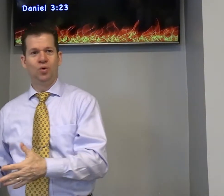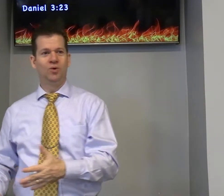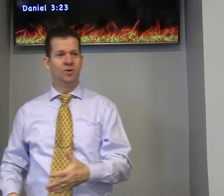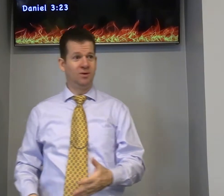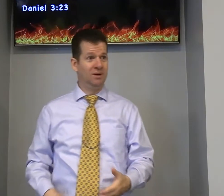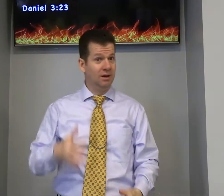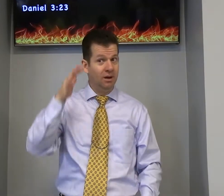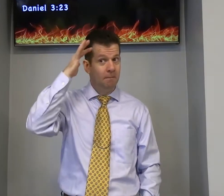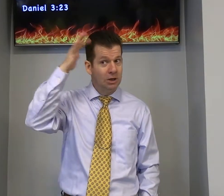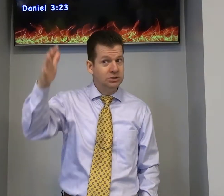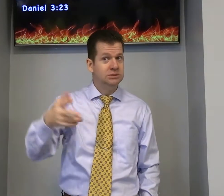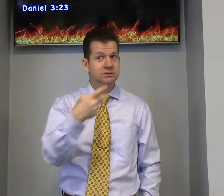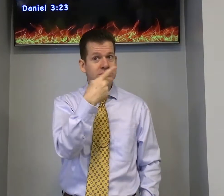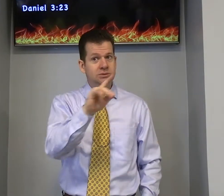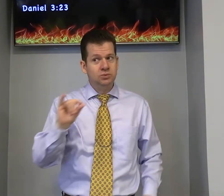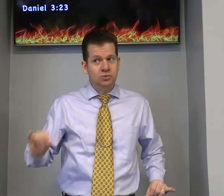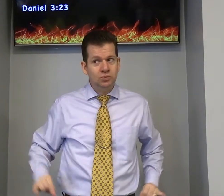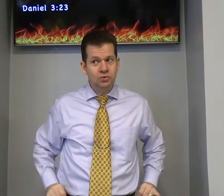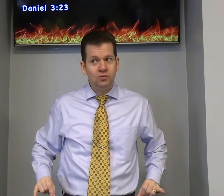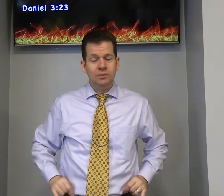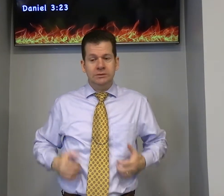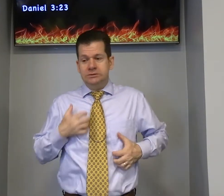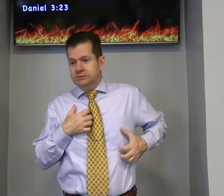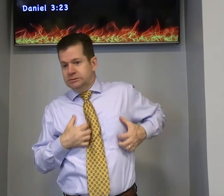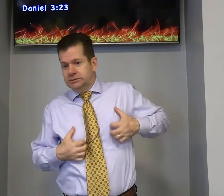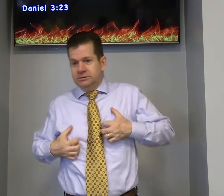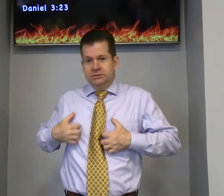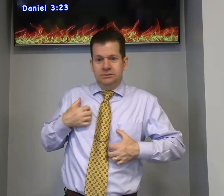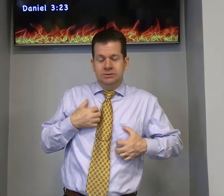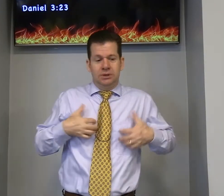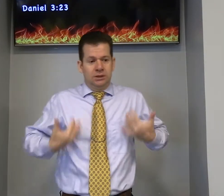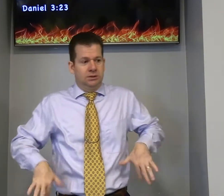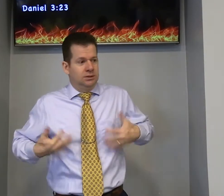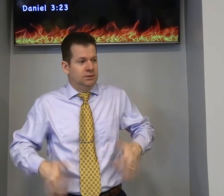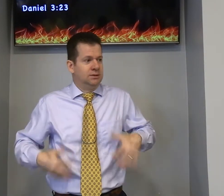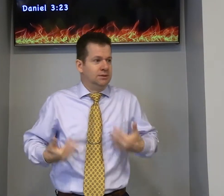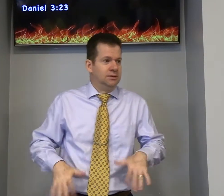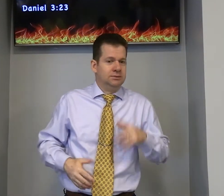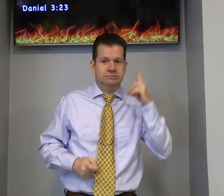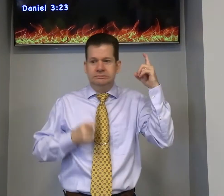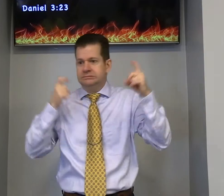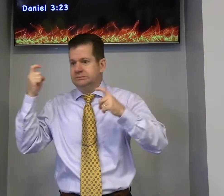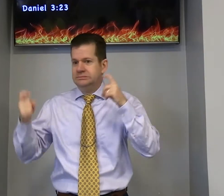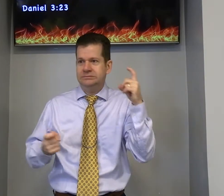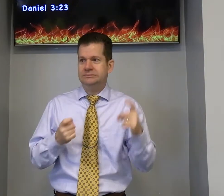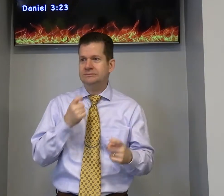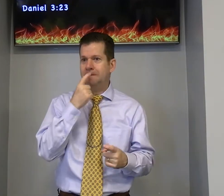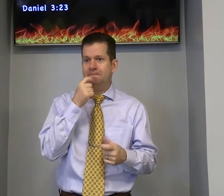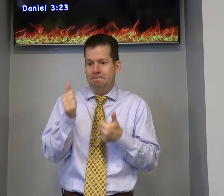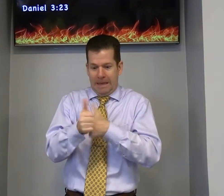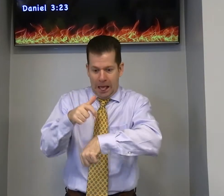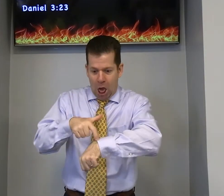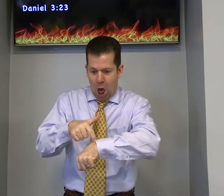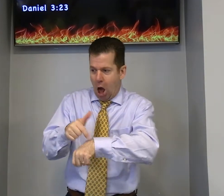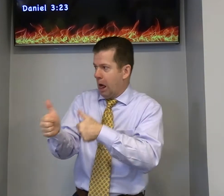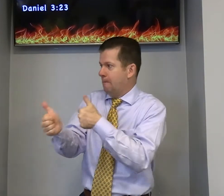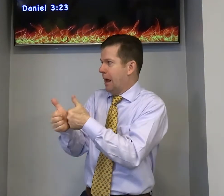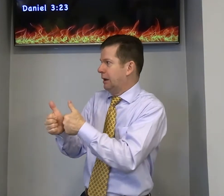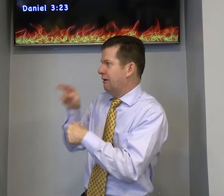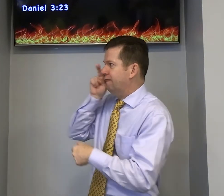com sofrimento imagina sofrimento que eles sentiam dentro antes de ser lançado dentro do fornalho